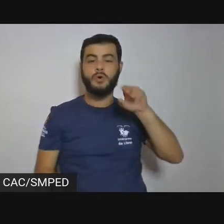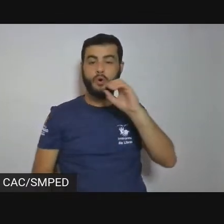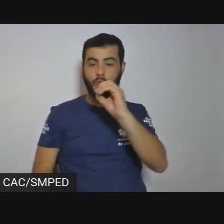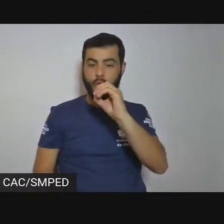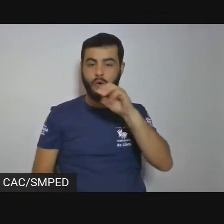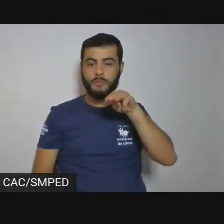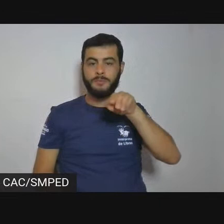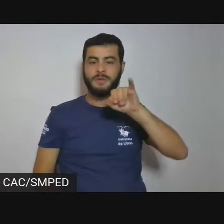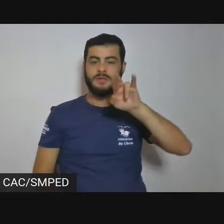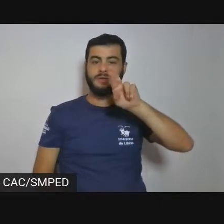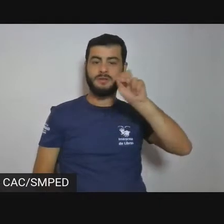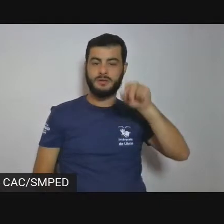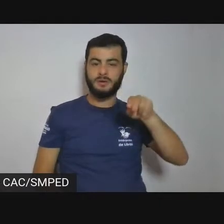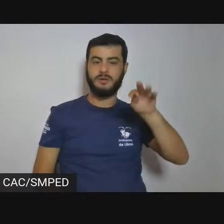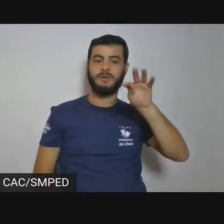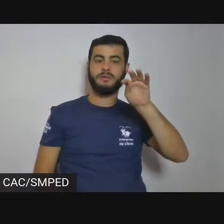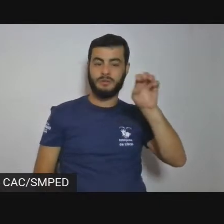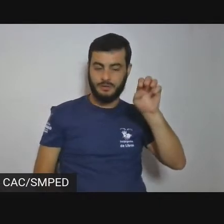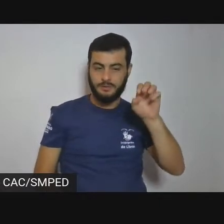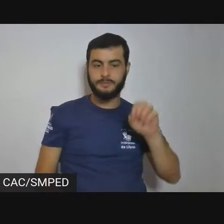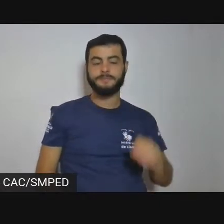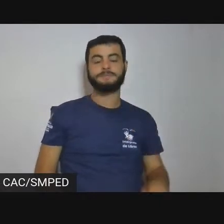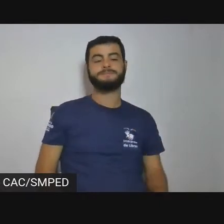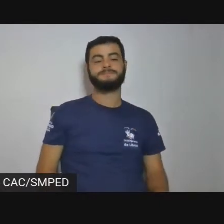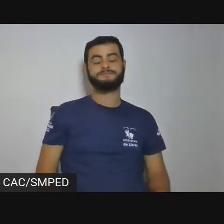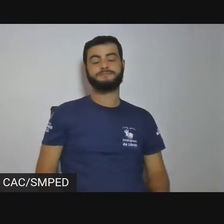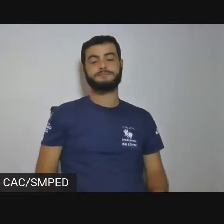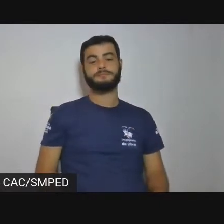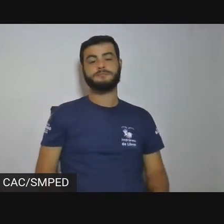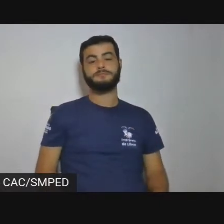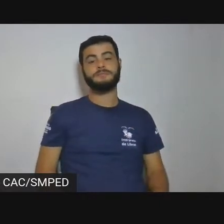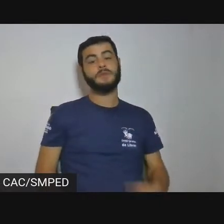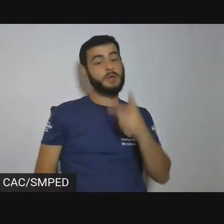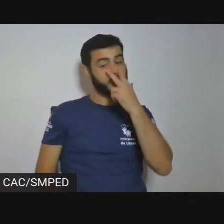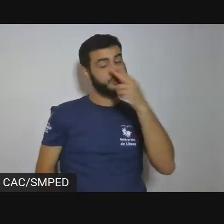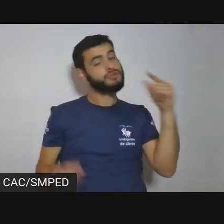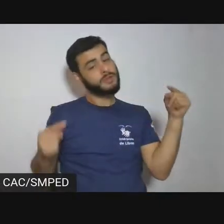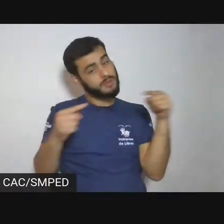e que tem, espero que tenha, que tenha ainda que ver com o que estamos falando,